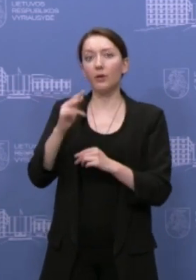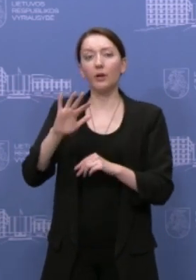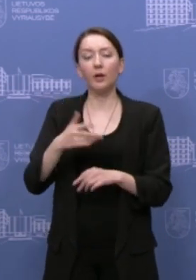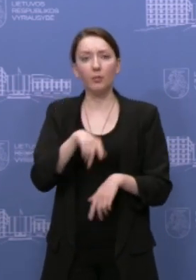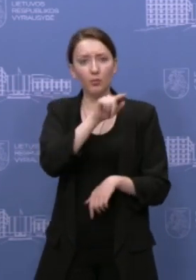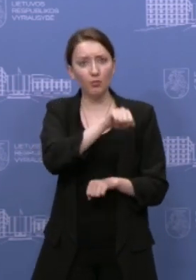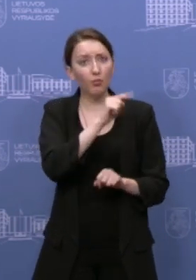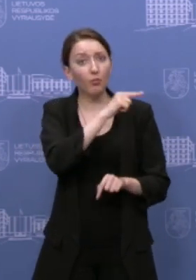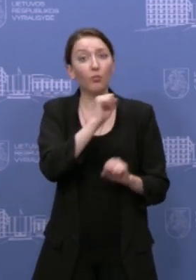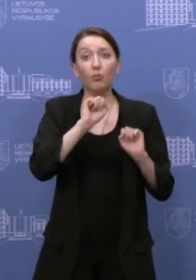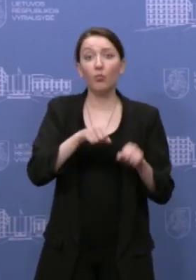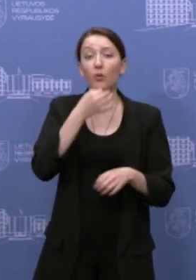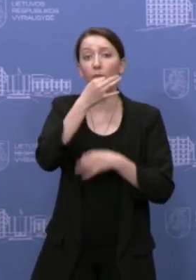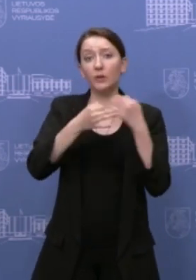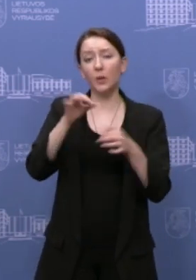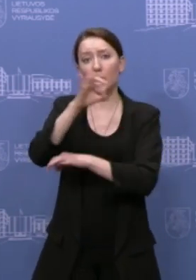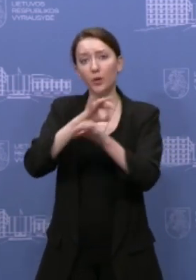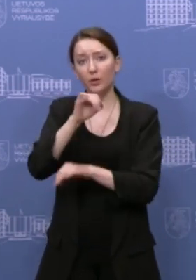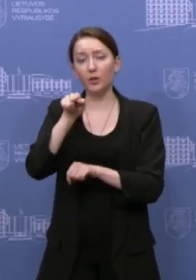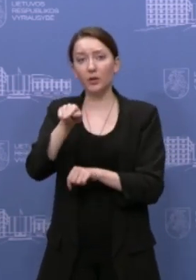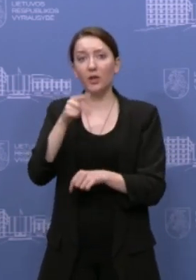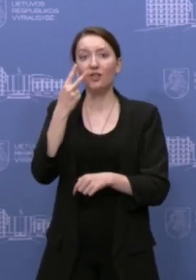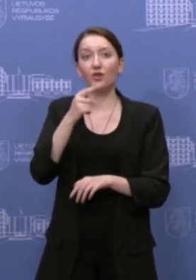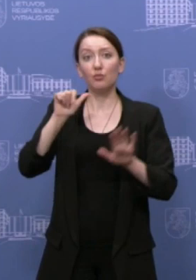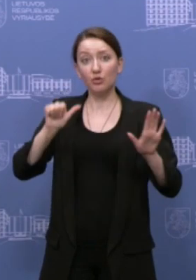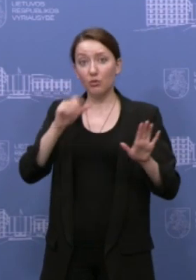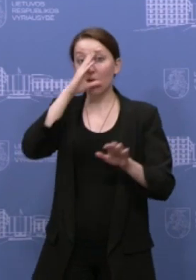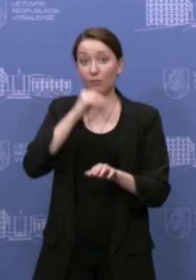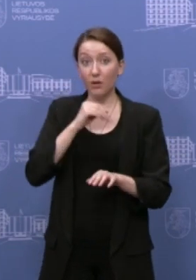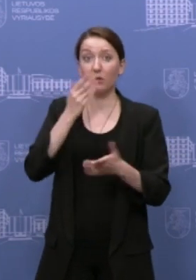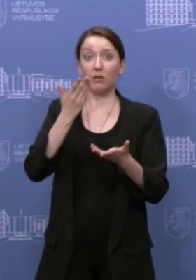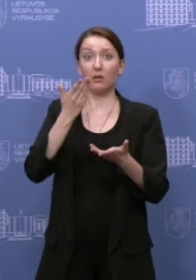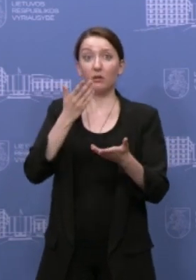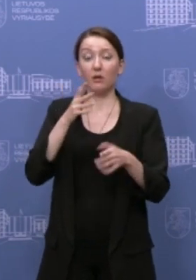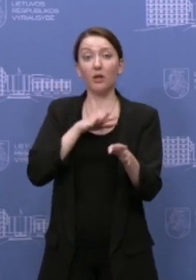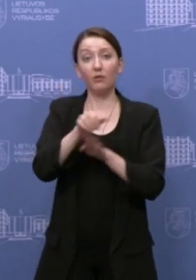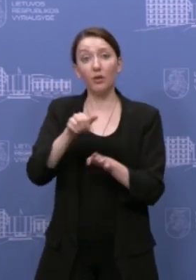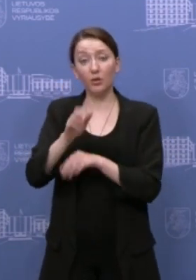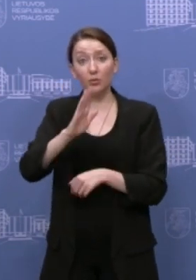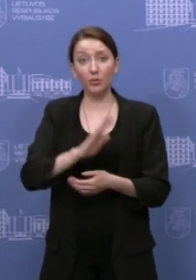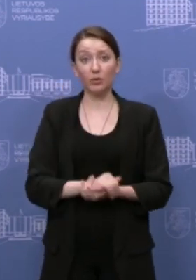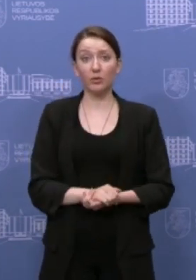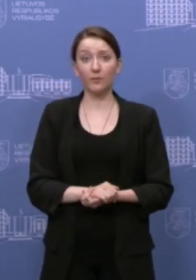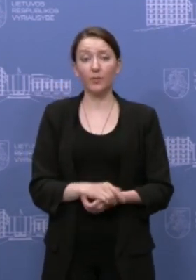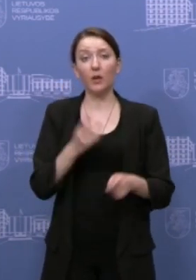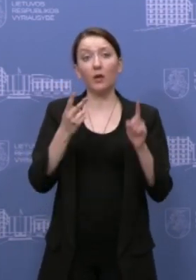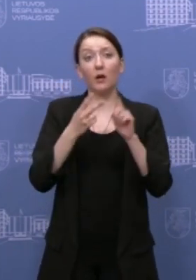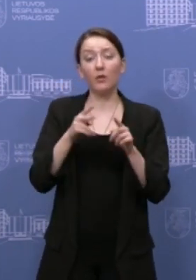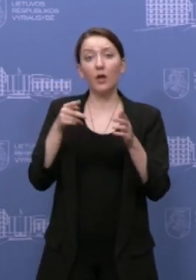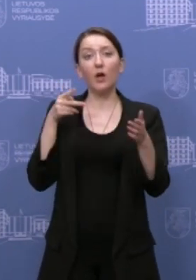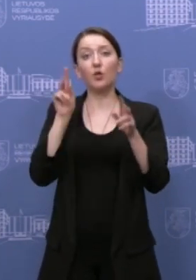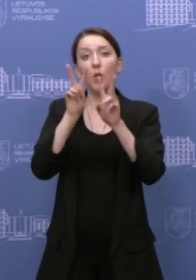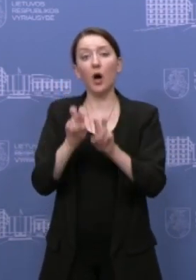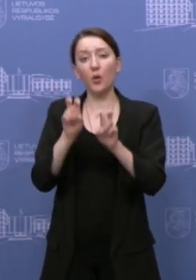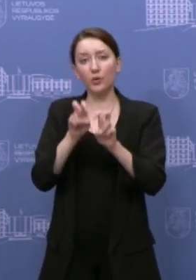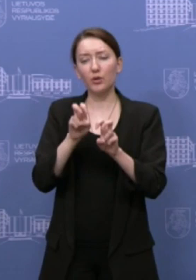jūs, premjera, galite pasakyti, kad ar projektas apskritai bus iki 26 metų įgyvendintas? Ir antras klausimas, o to susijęs auditoriai taip